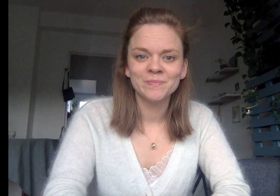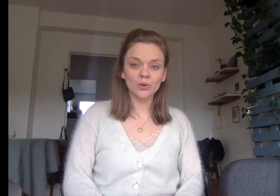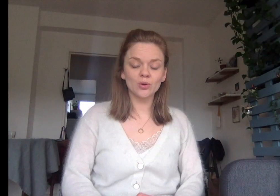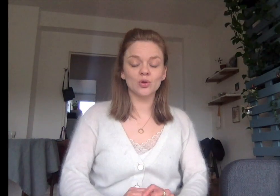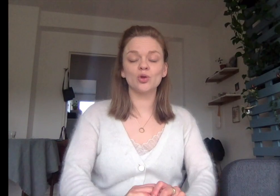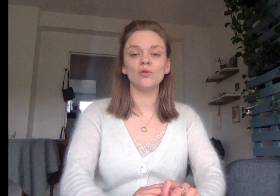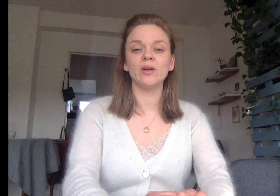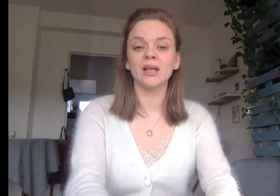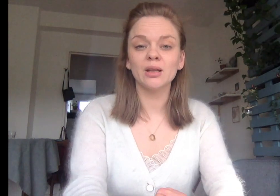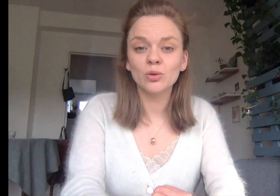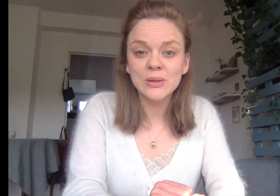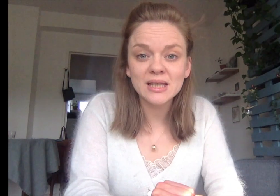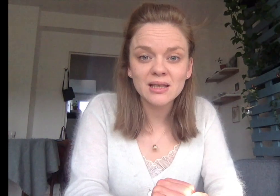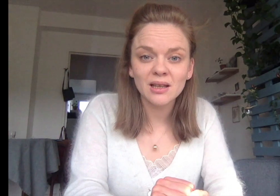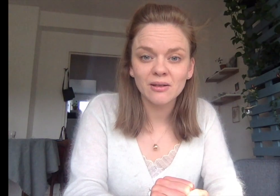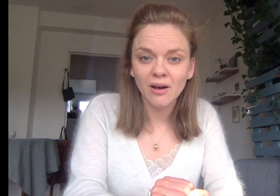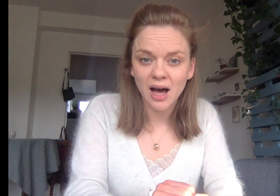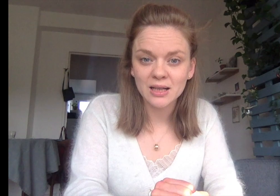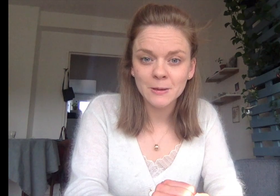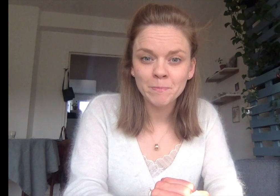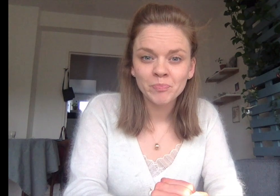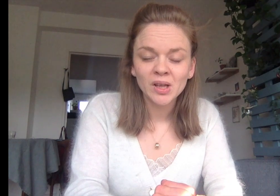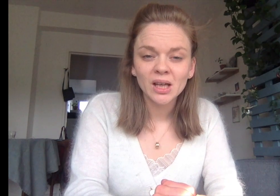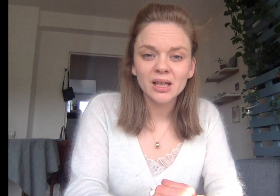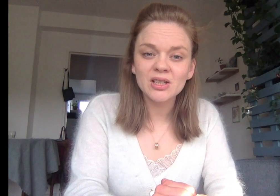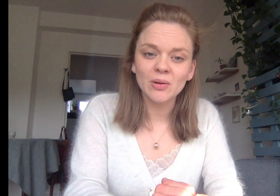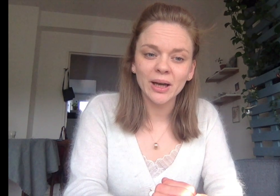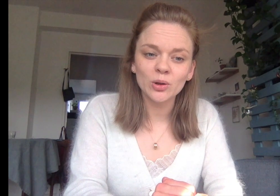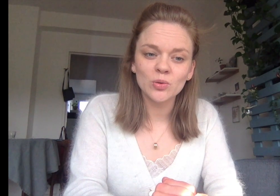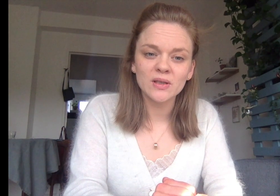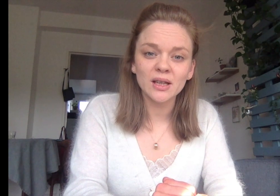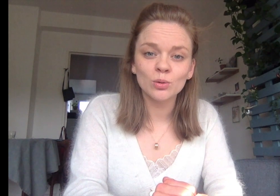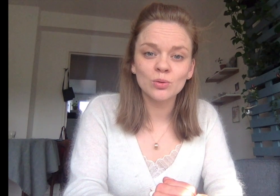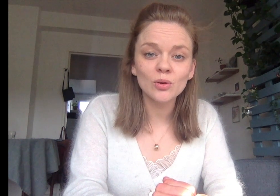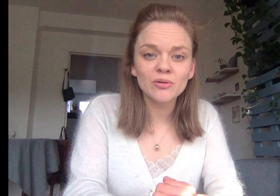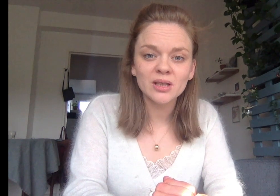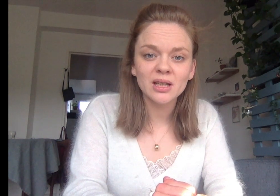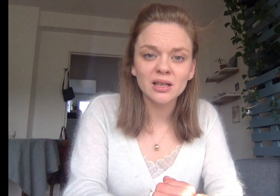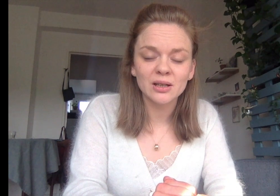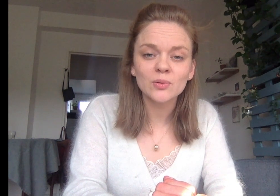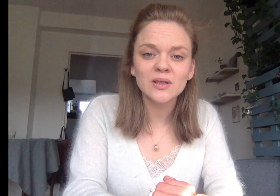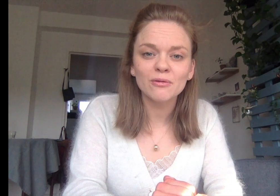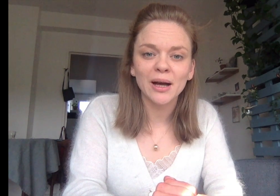Je vais te signer des phrases et j'aimerais que tu essayes de deviner quelles sont ces phrases.